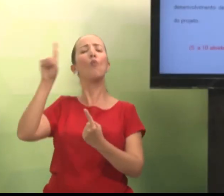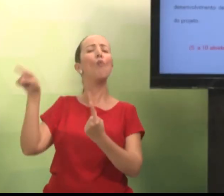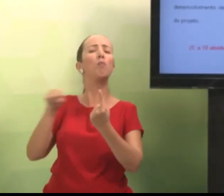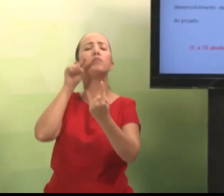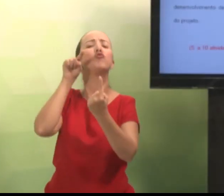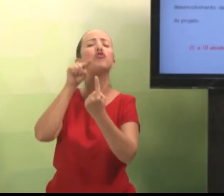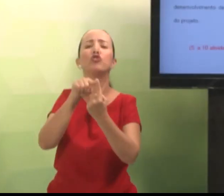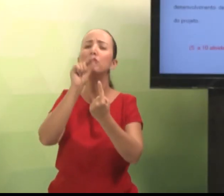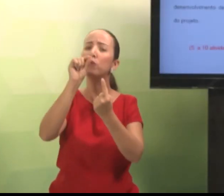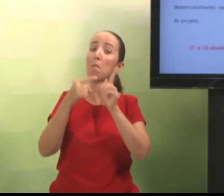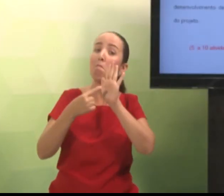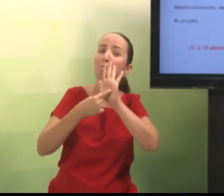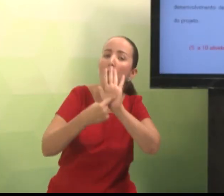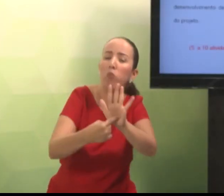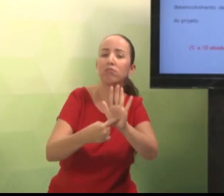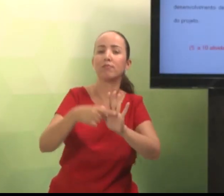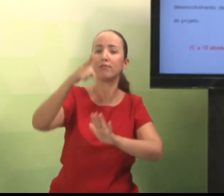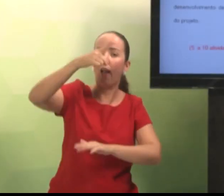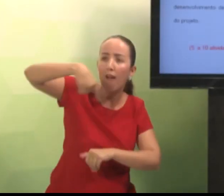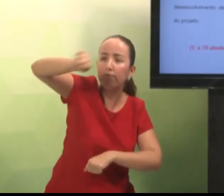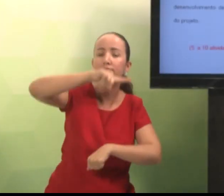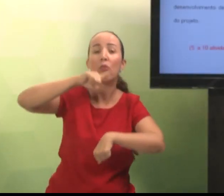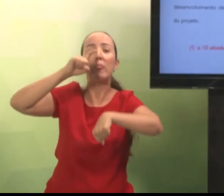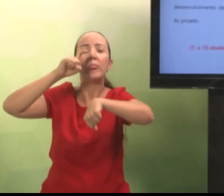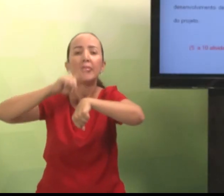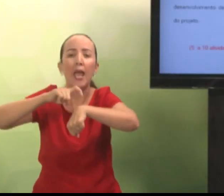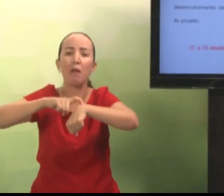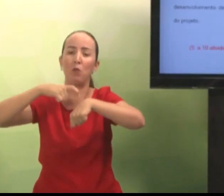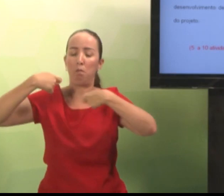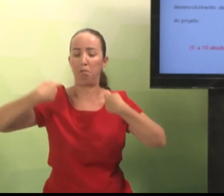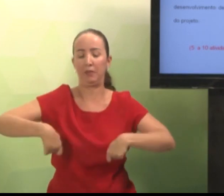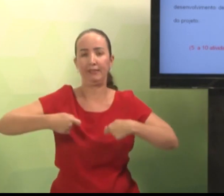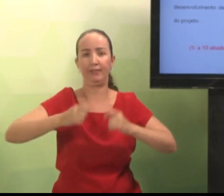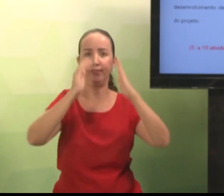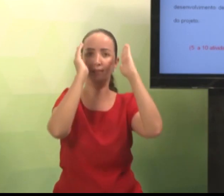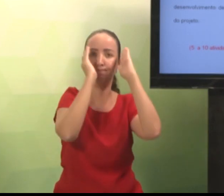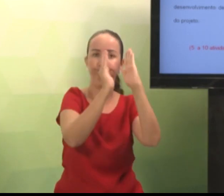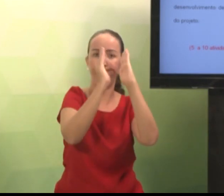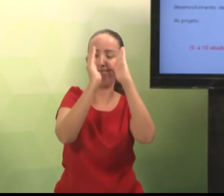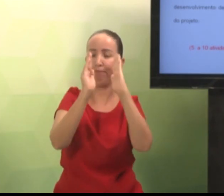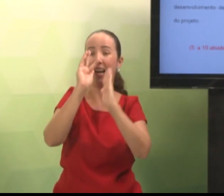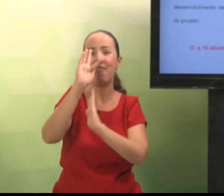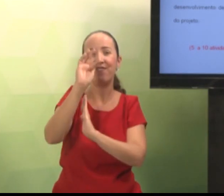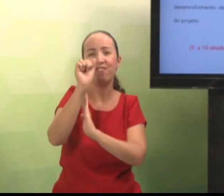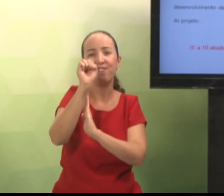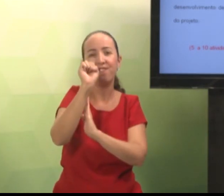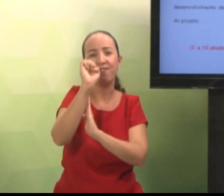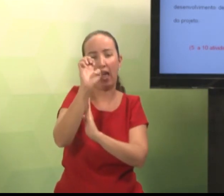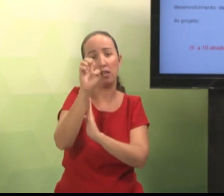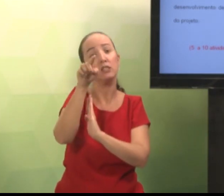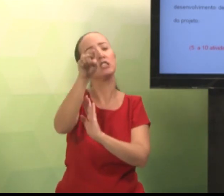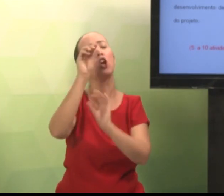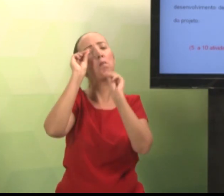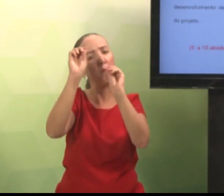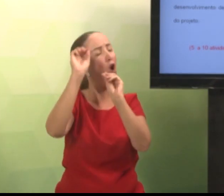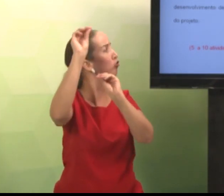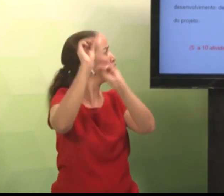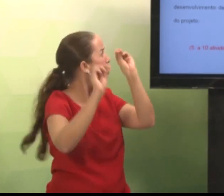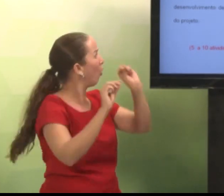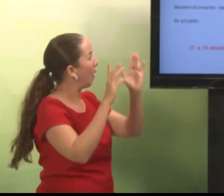4. Então, qual o objetivo disso? É mostrar o tempo que você vai utilizar para fazer